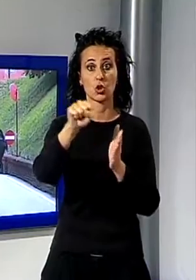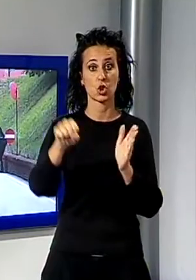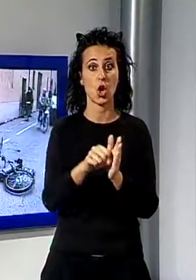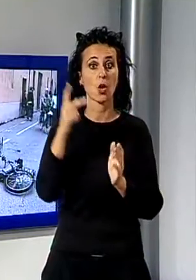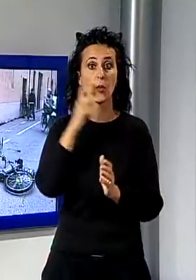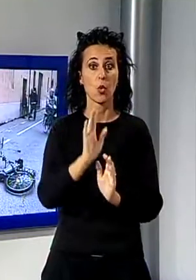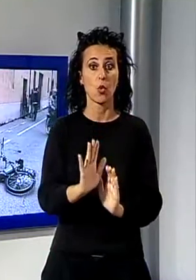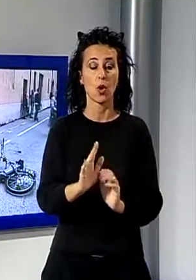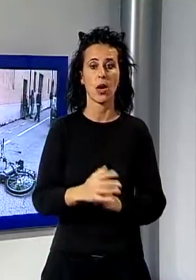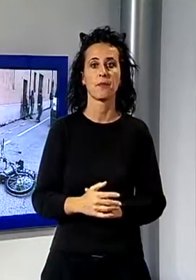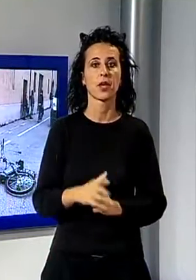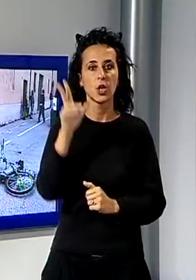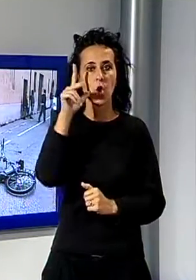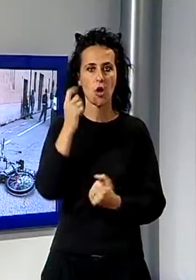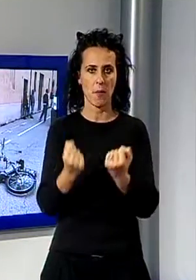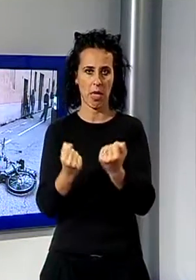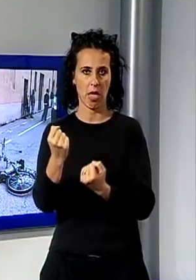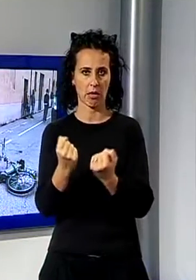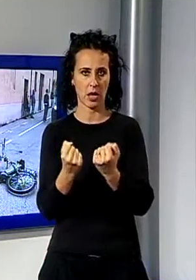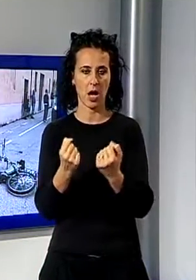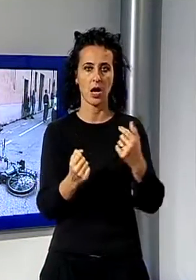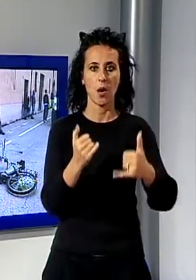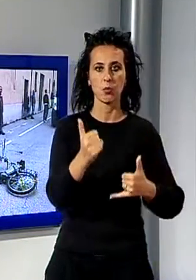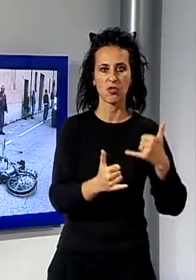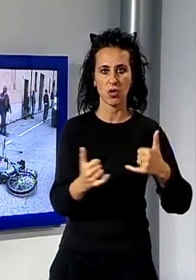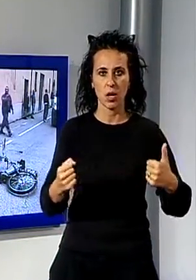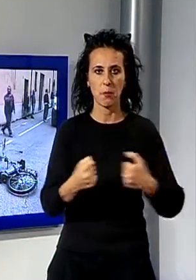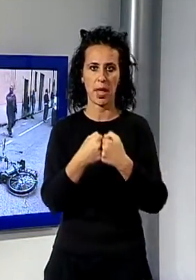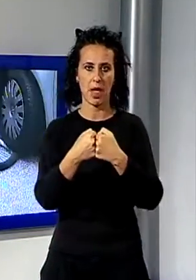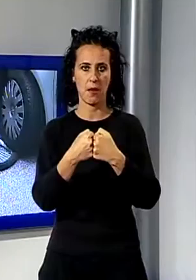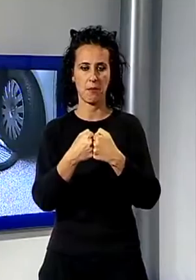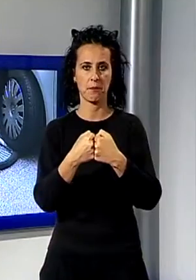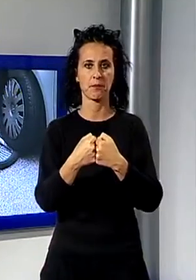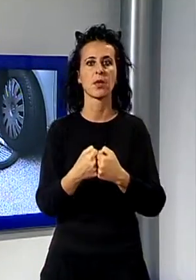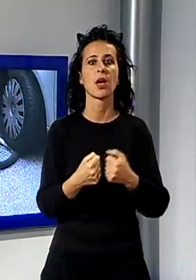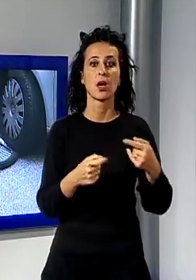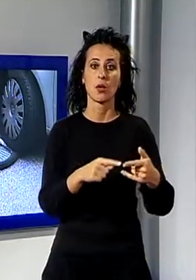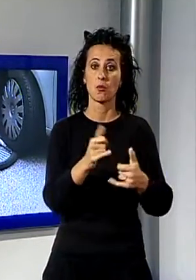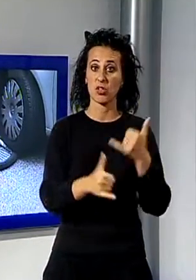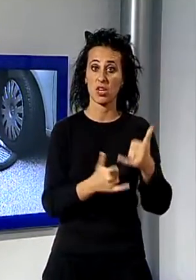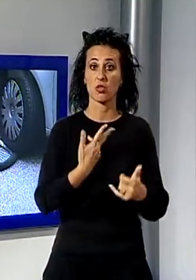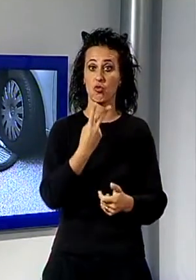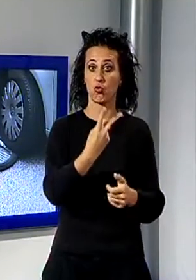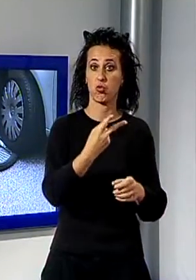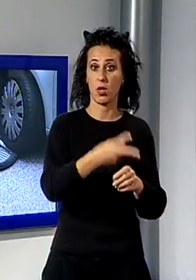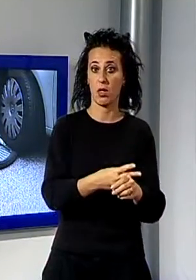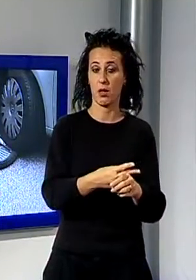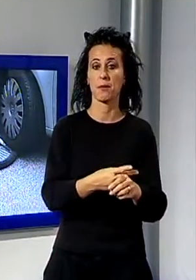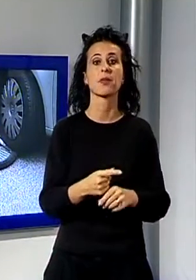vediamo appunto le immagini, si è scontrata con una bicicletta su cui viaggiavano i due giovani. La dinamica del fatto è al vaglio della polizia